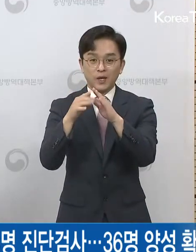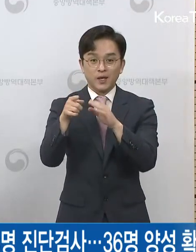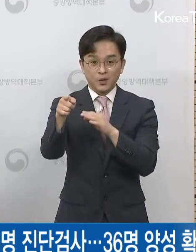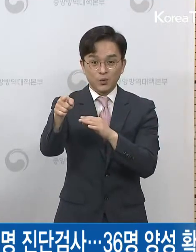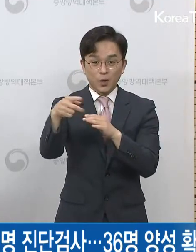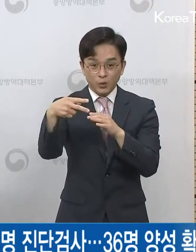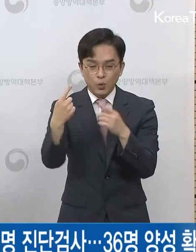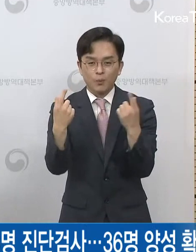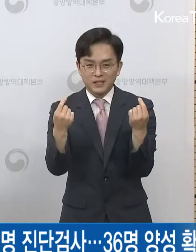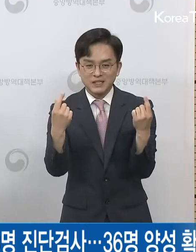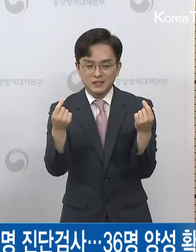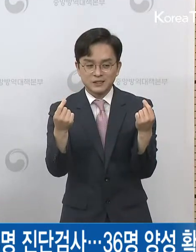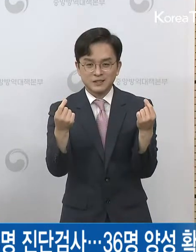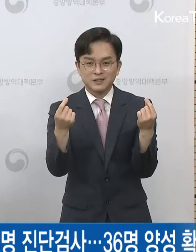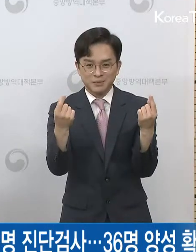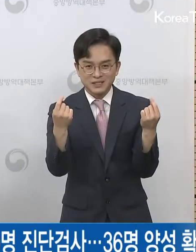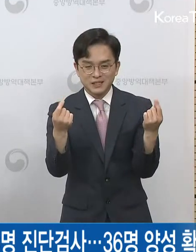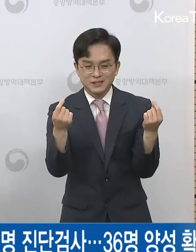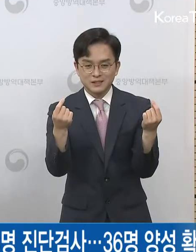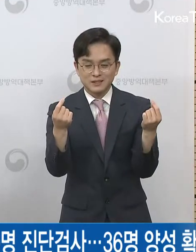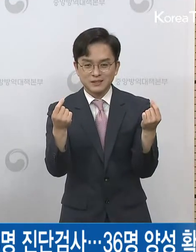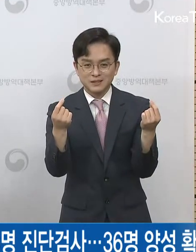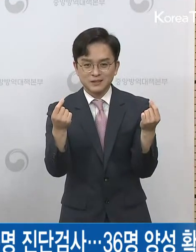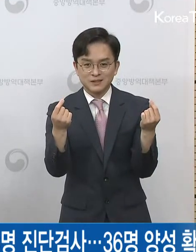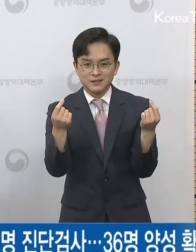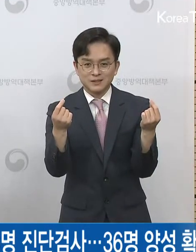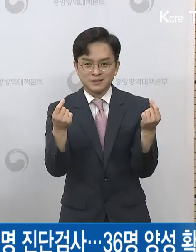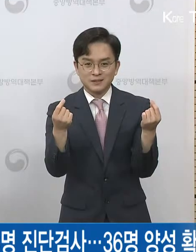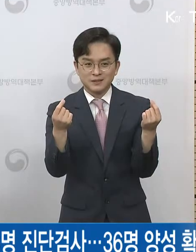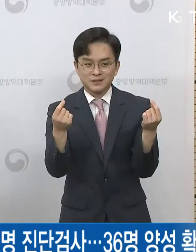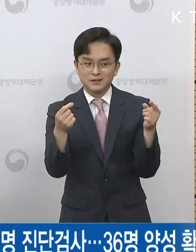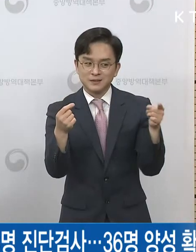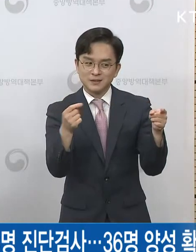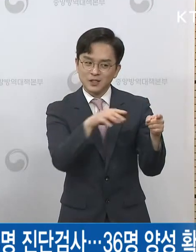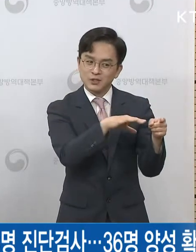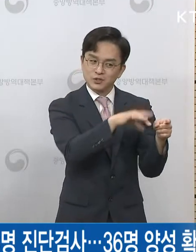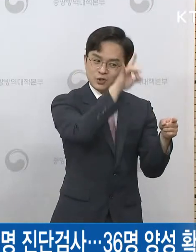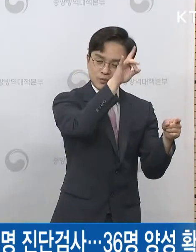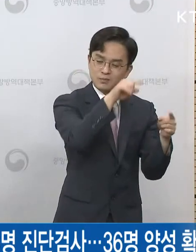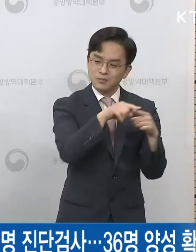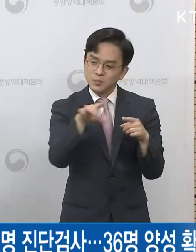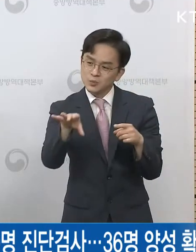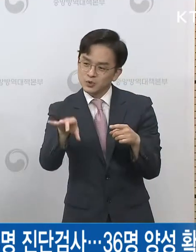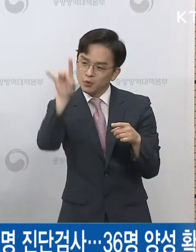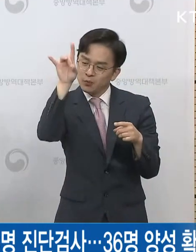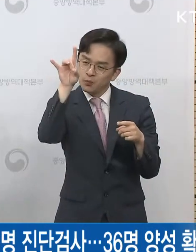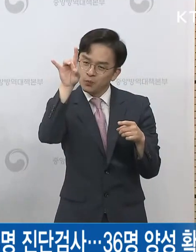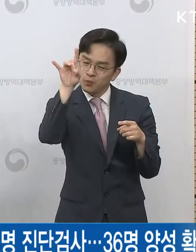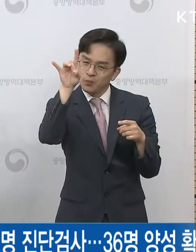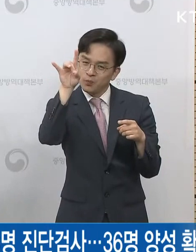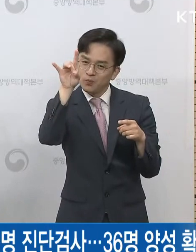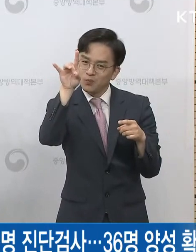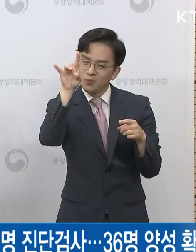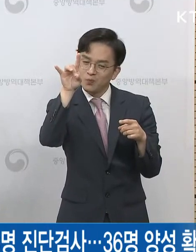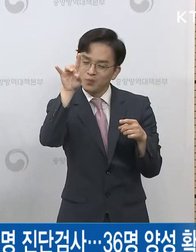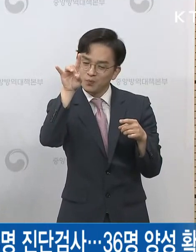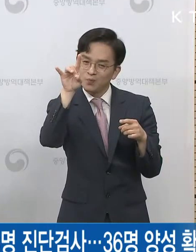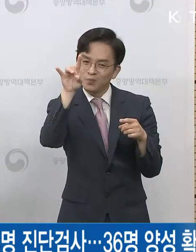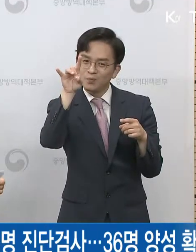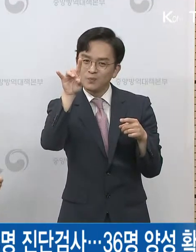사례가 연관된 공통의 감염 경로를 가지고 있는 걸로 그렇게 파악이 돼서 현재는